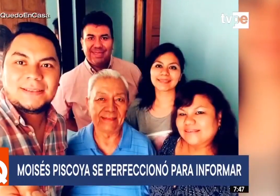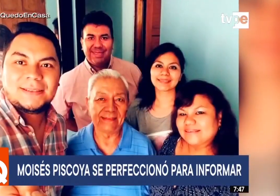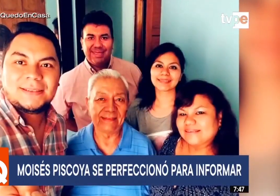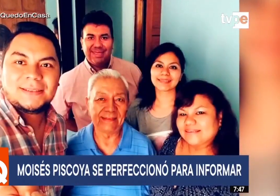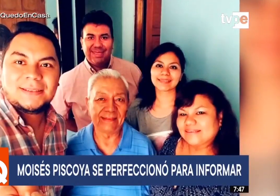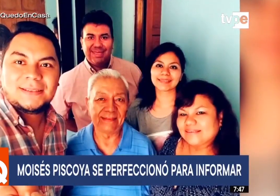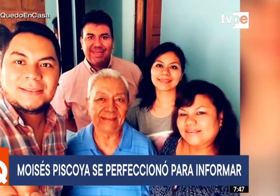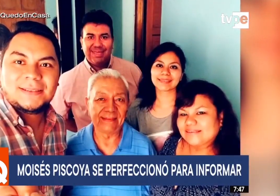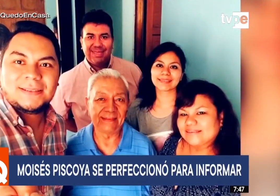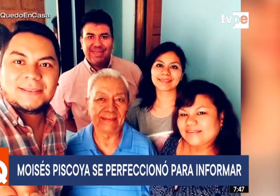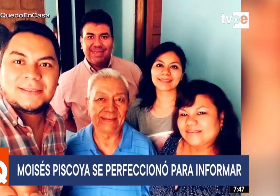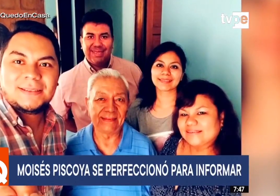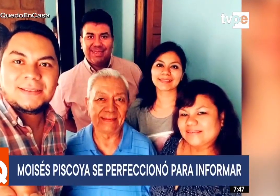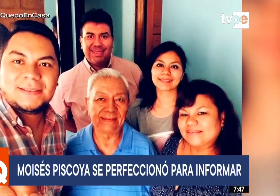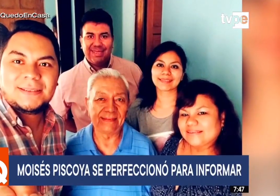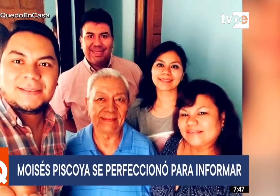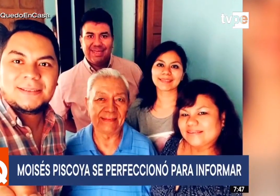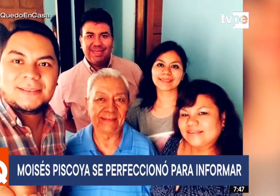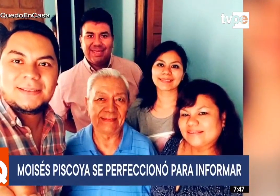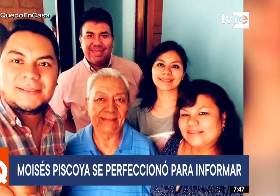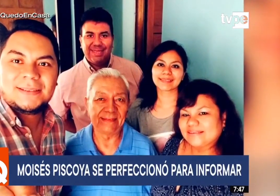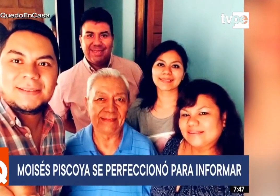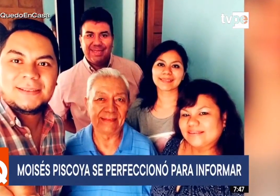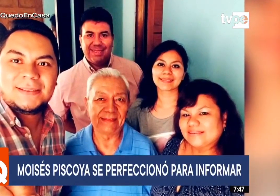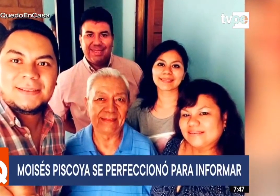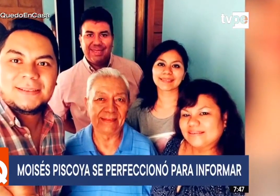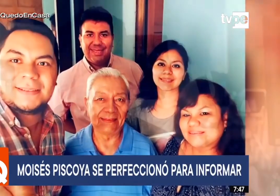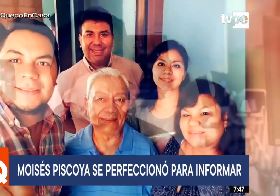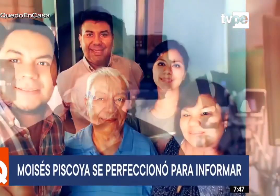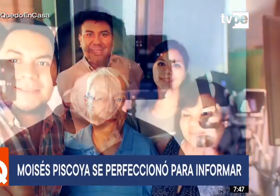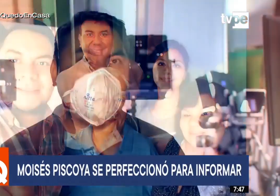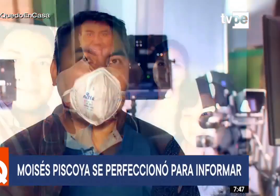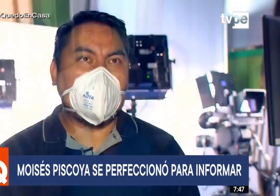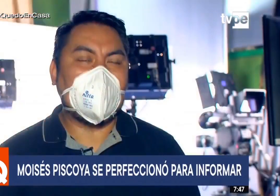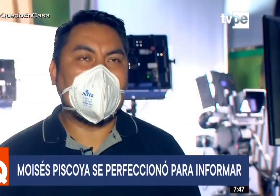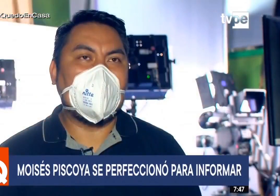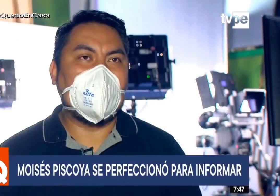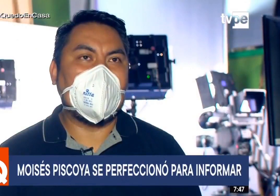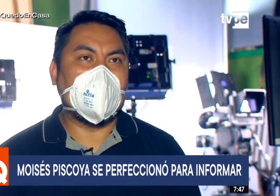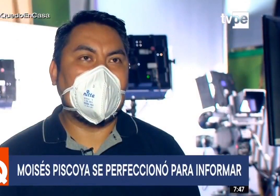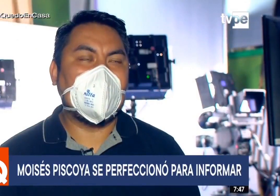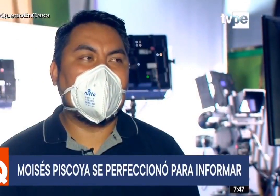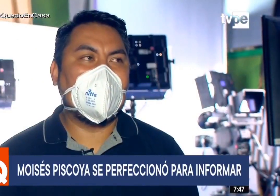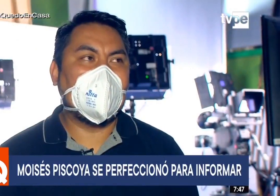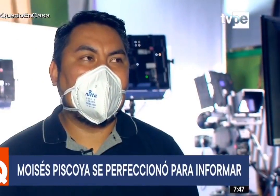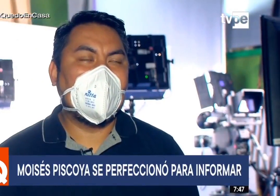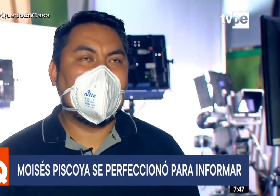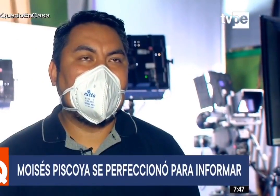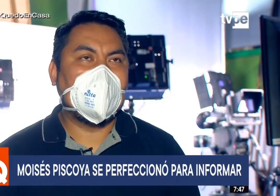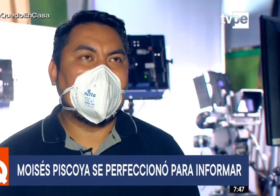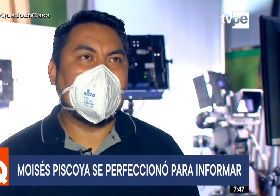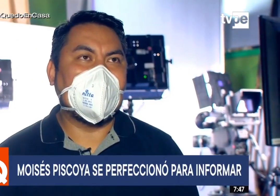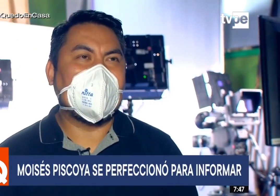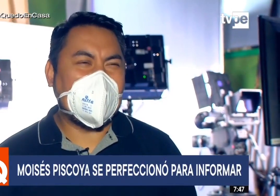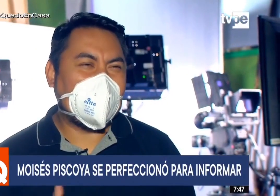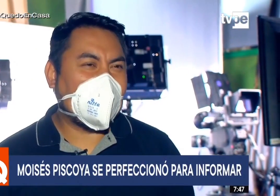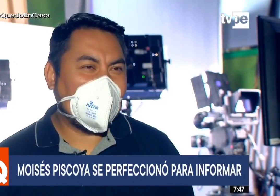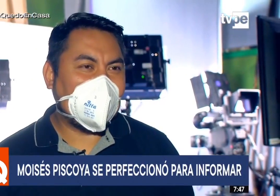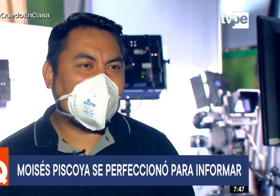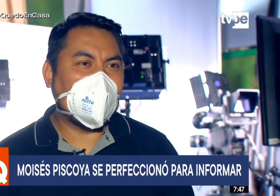a la que también llama mamá. Mi hermana siempre ha pasado momentos tristes,